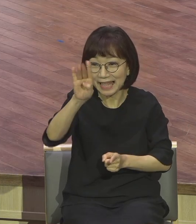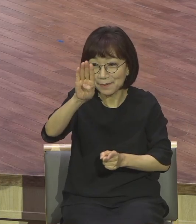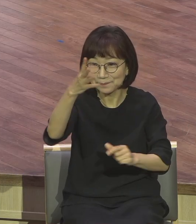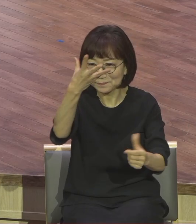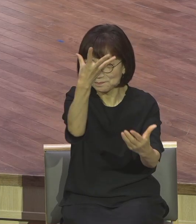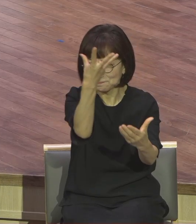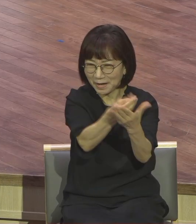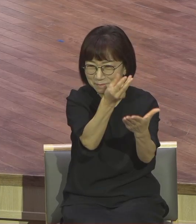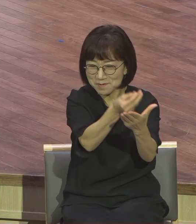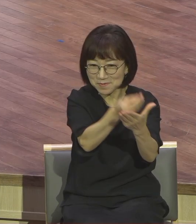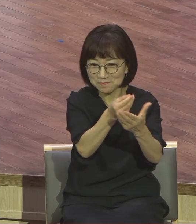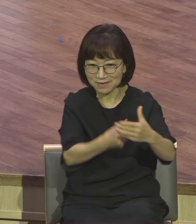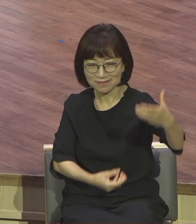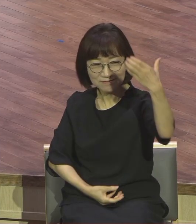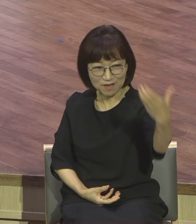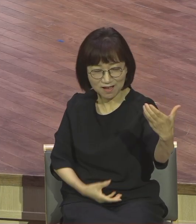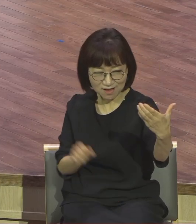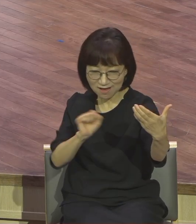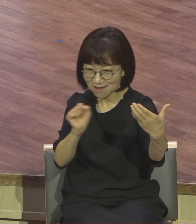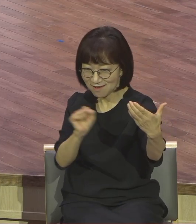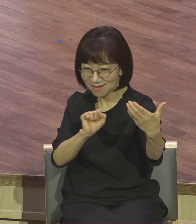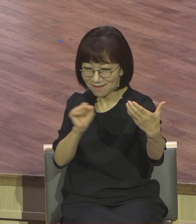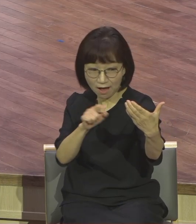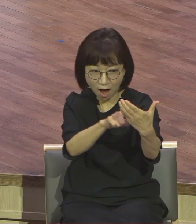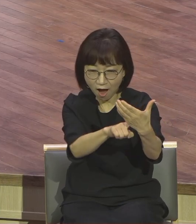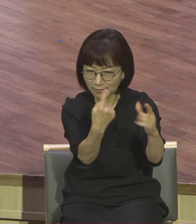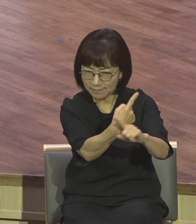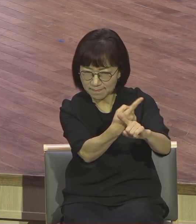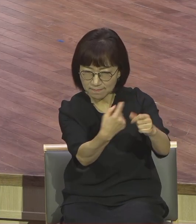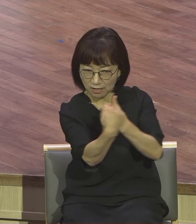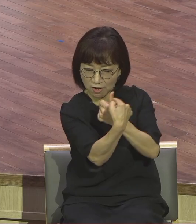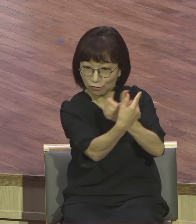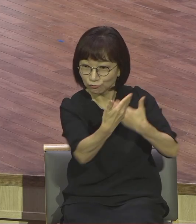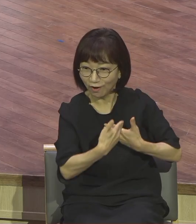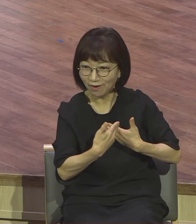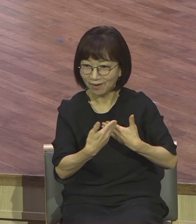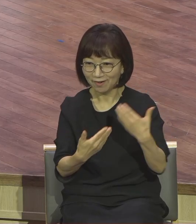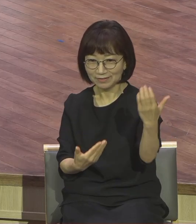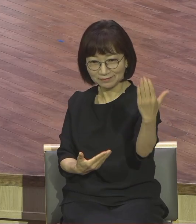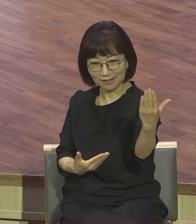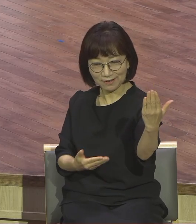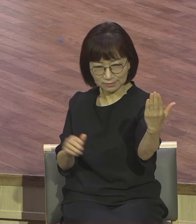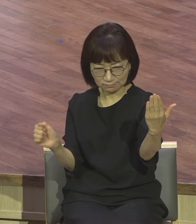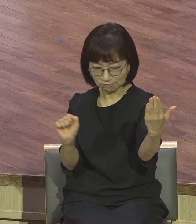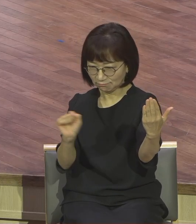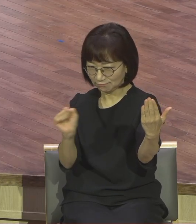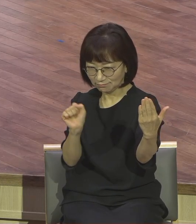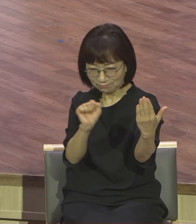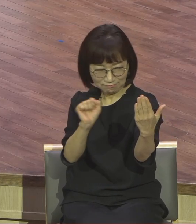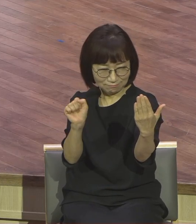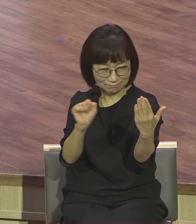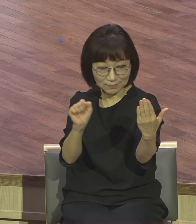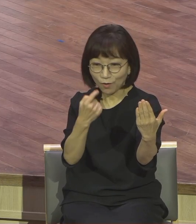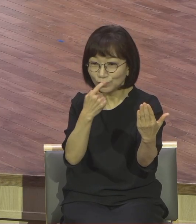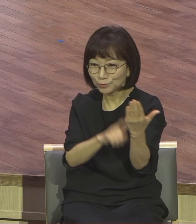실시간. 실시간으로 그냥 참 그냥 뭐 받는 거예요. 일정 기간이 아니라 실시간으로 그렇게 변하는